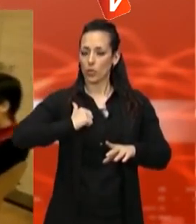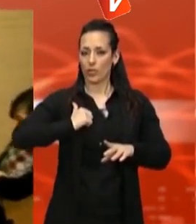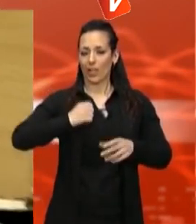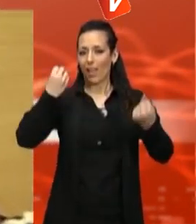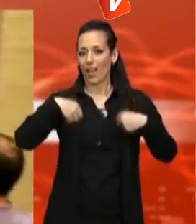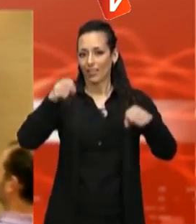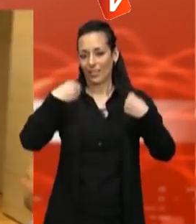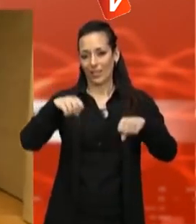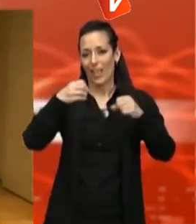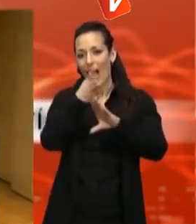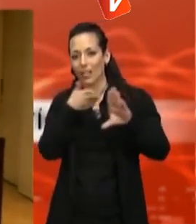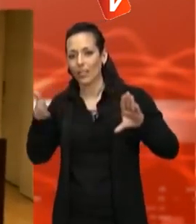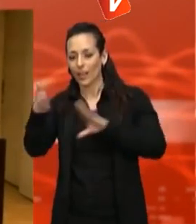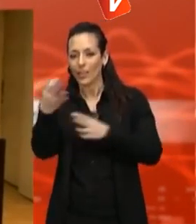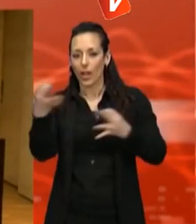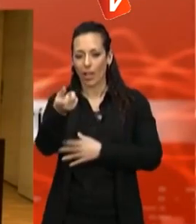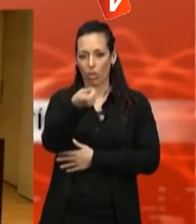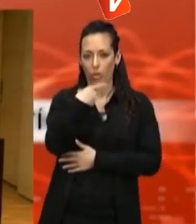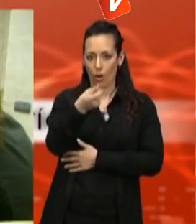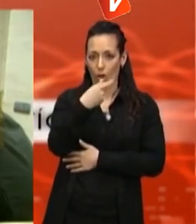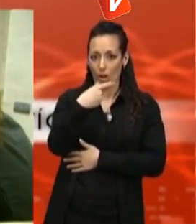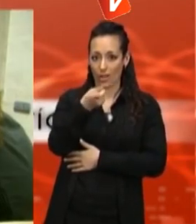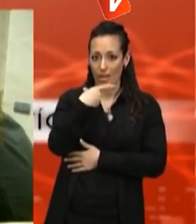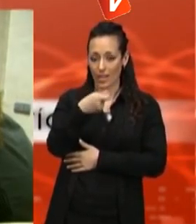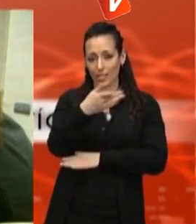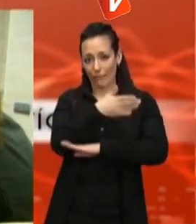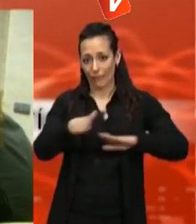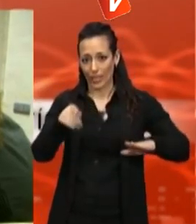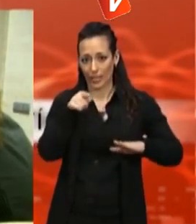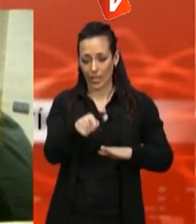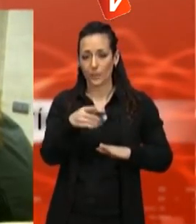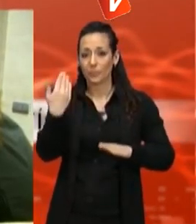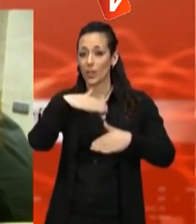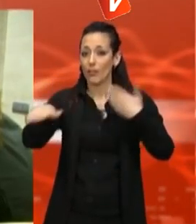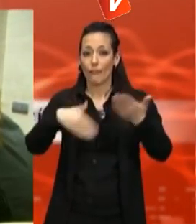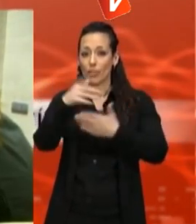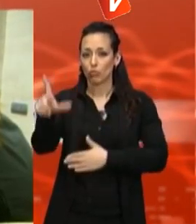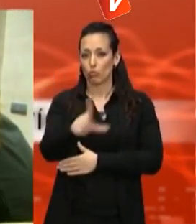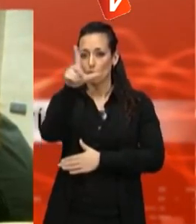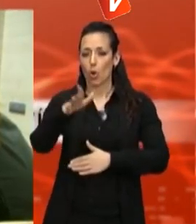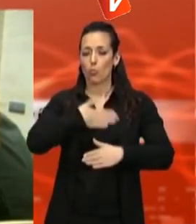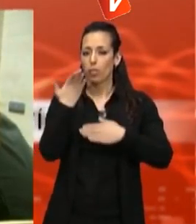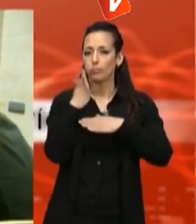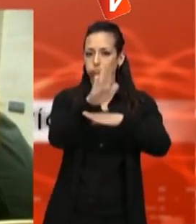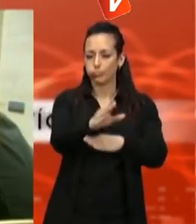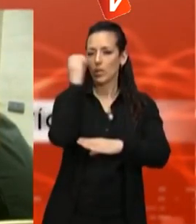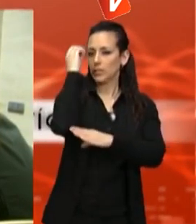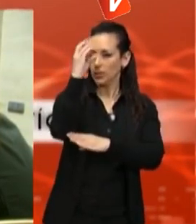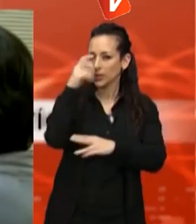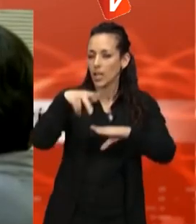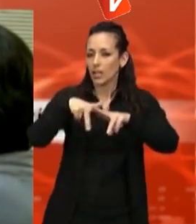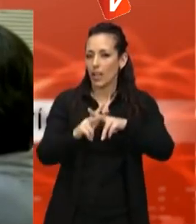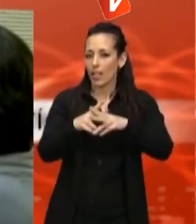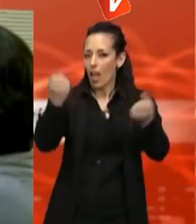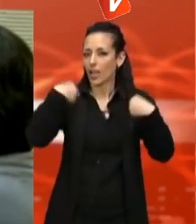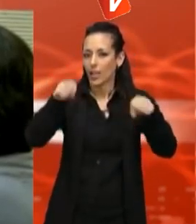consistori, buscant l'eficiència, utilitza la base de propostes del districte jove per oferir fins al juliol més d'una vintena de tallers, xerrades i activitats